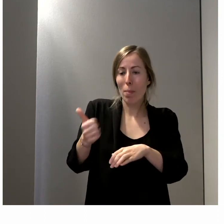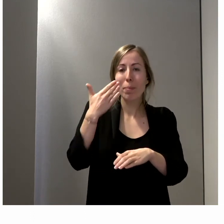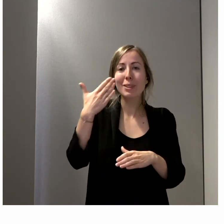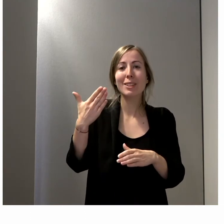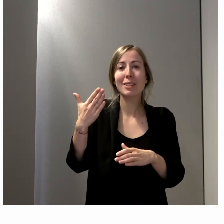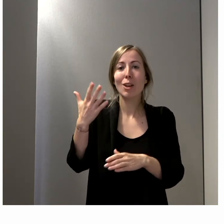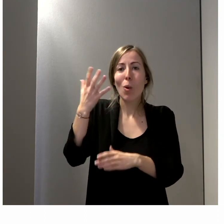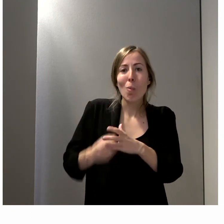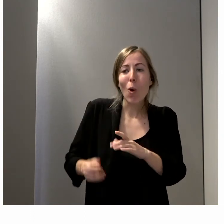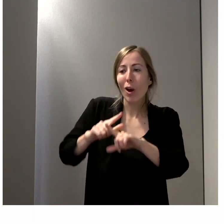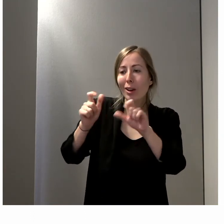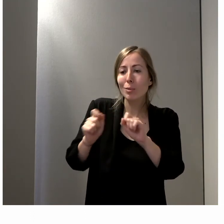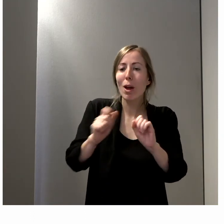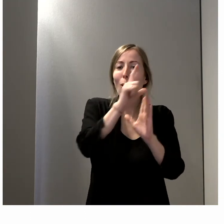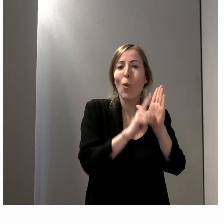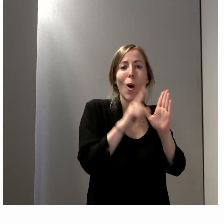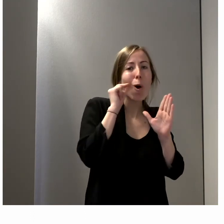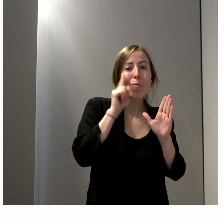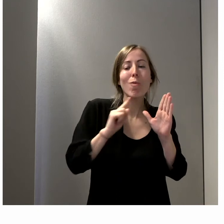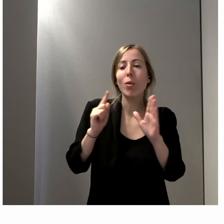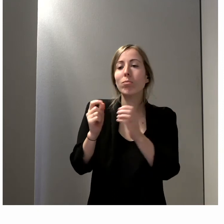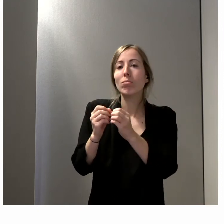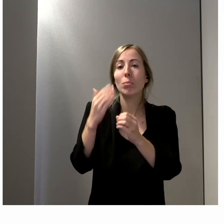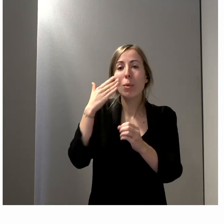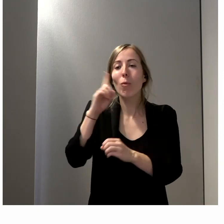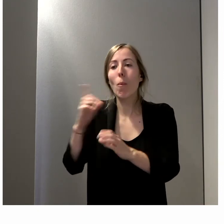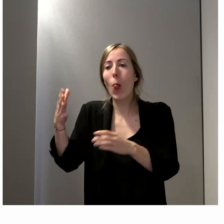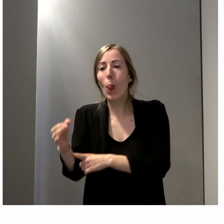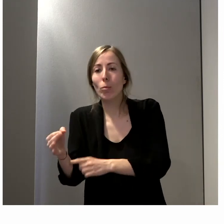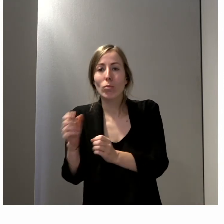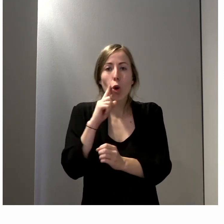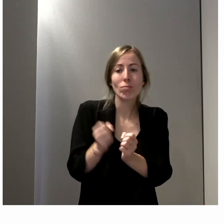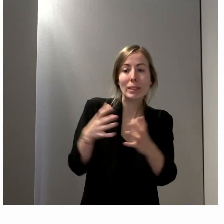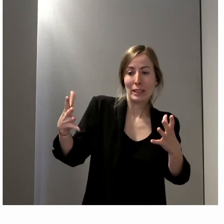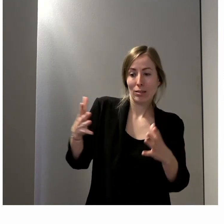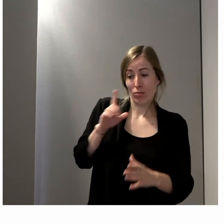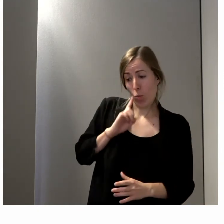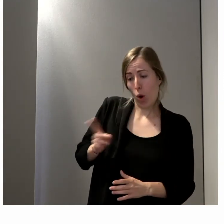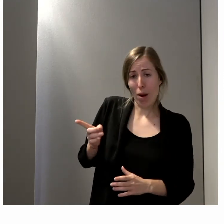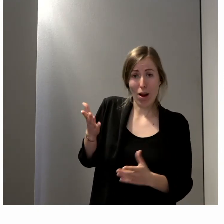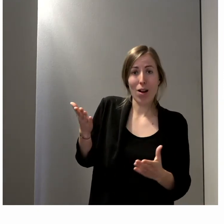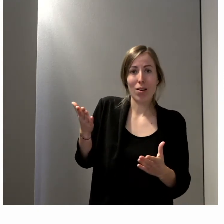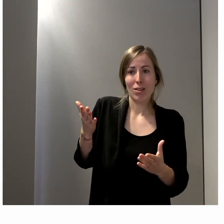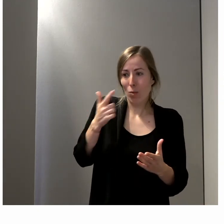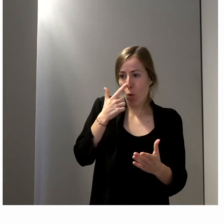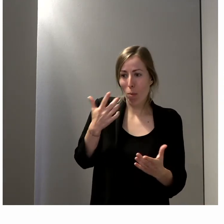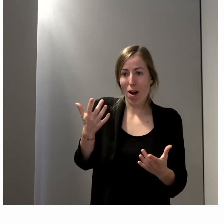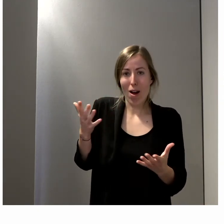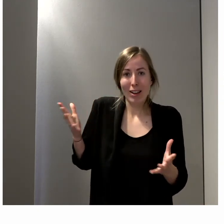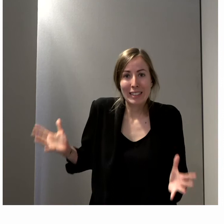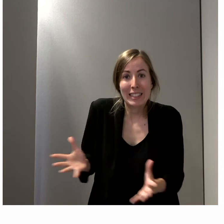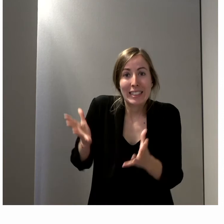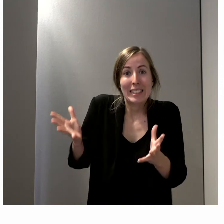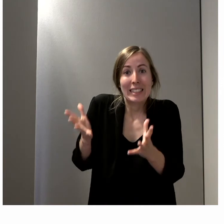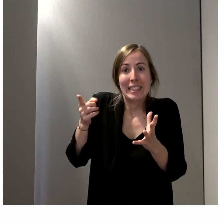-respect de la loi sur la parité pourraient être incités, donc là, discrimination positive, mais pourquoi pas,